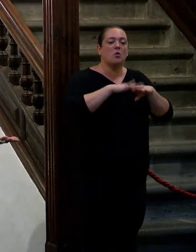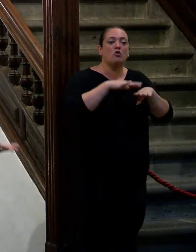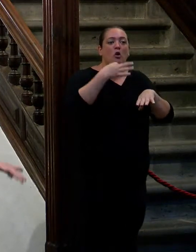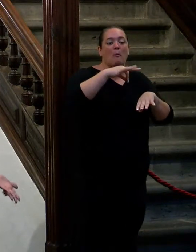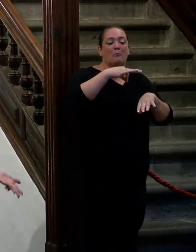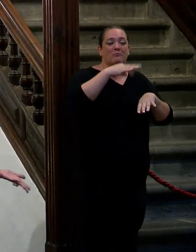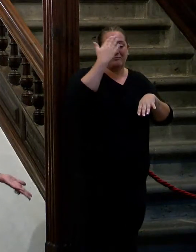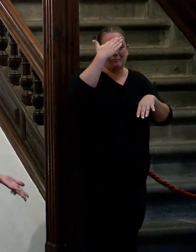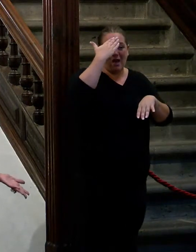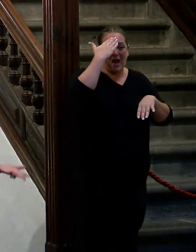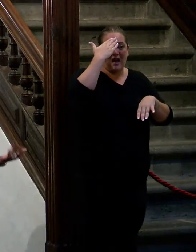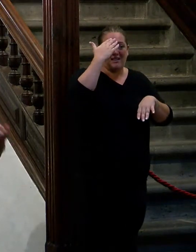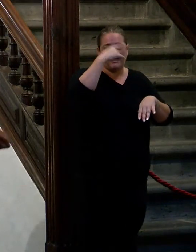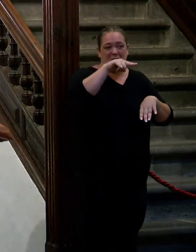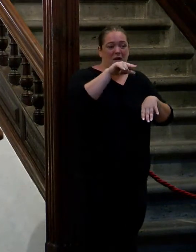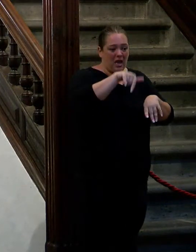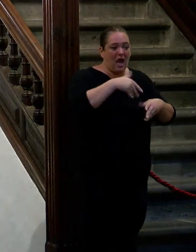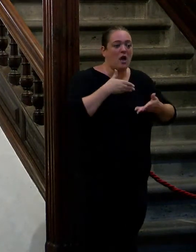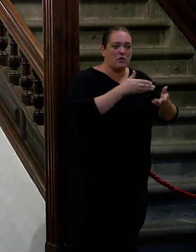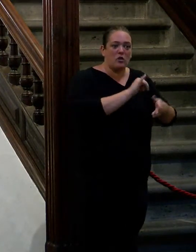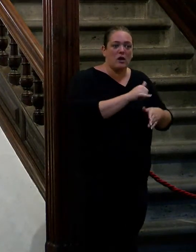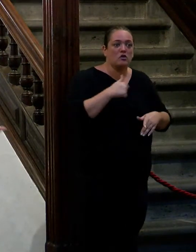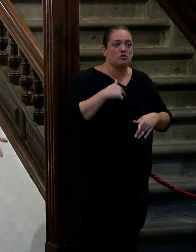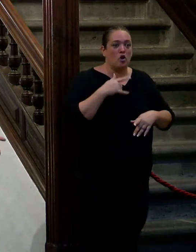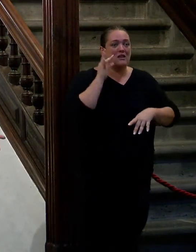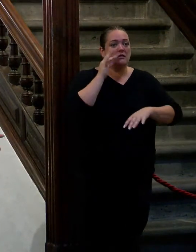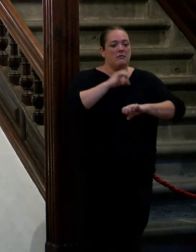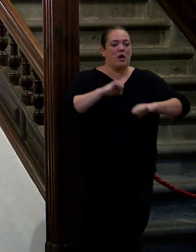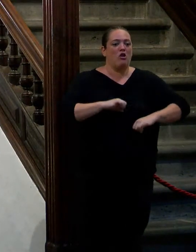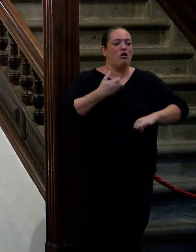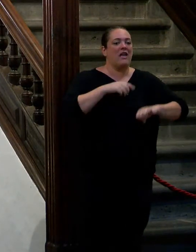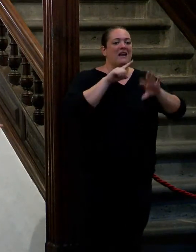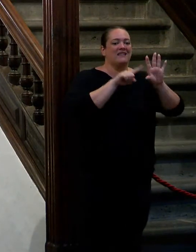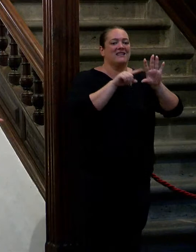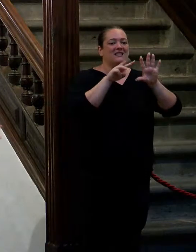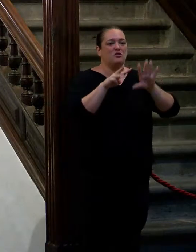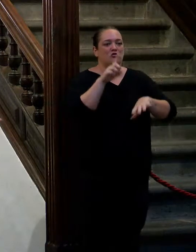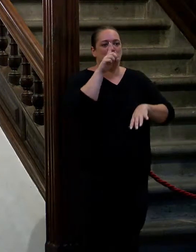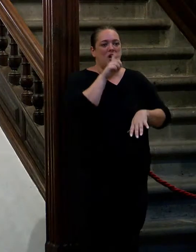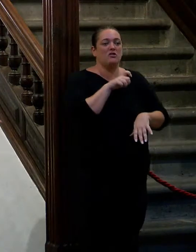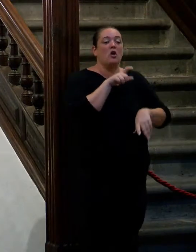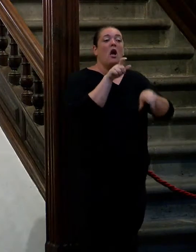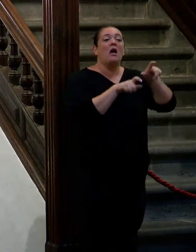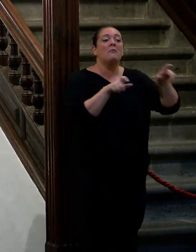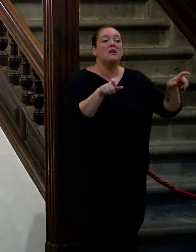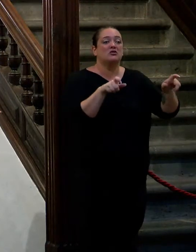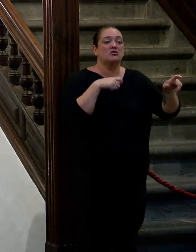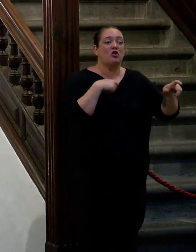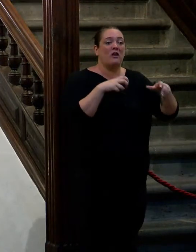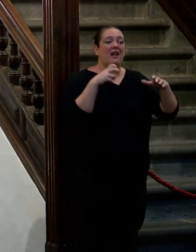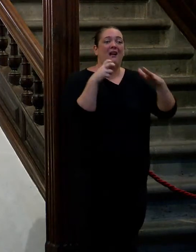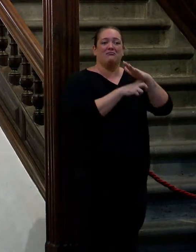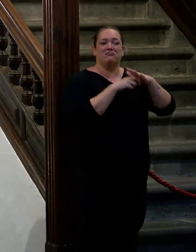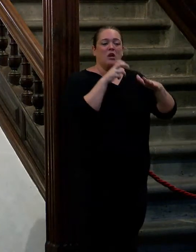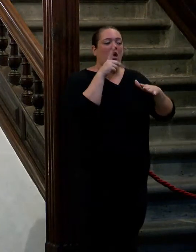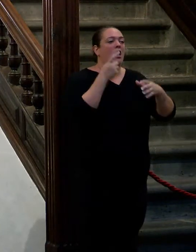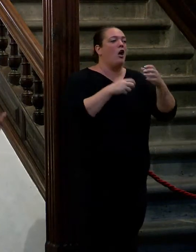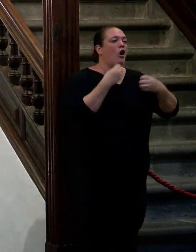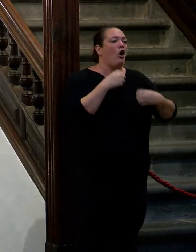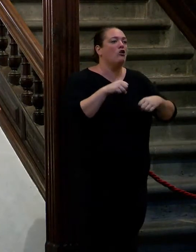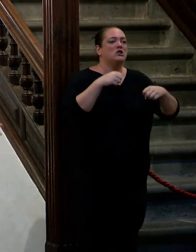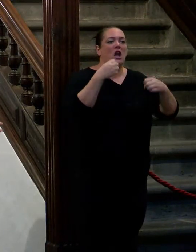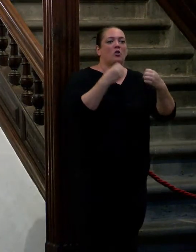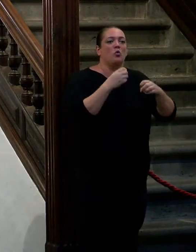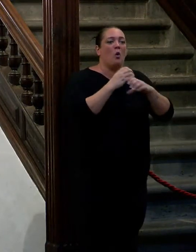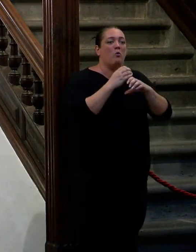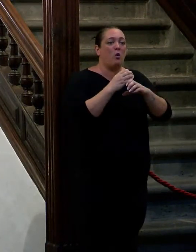ayudando está en una mano alguien que lo necesita yo soy una señora mayor tengo 68 años yo no entiendo esa gente que va sentada en un metro en un autobús en un coche no sé cuánto y